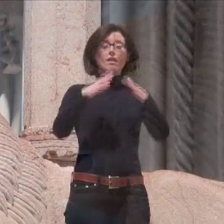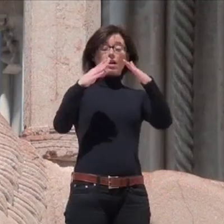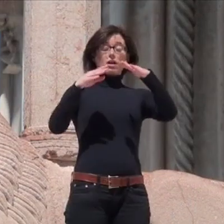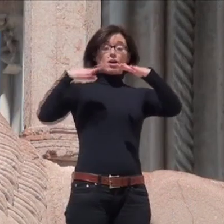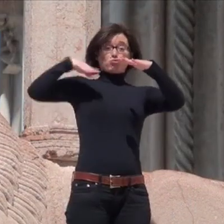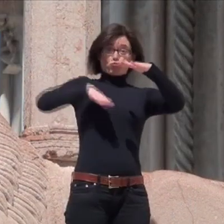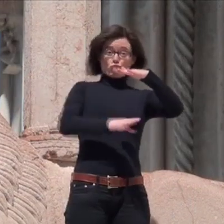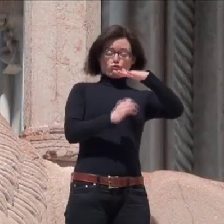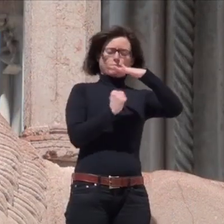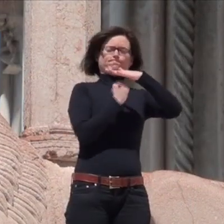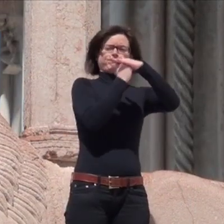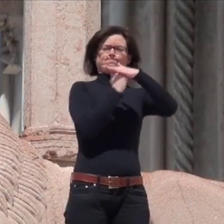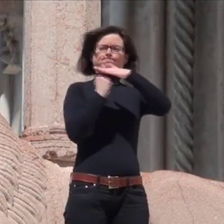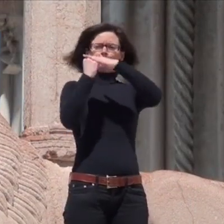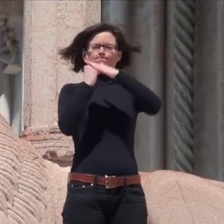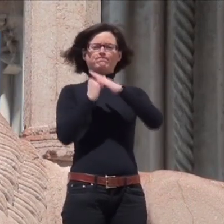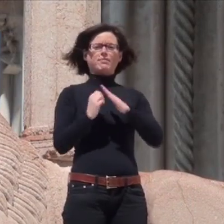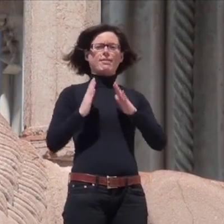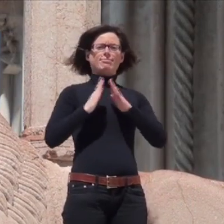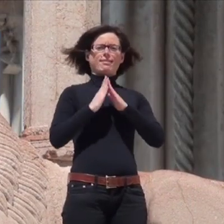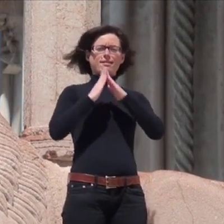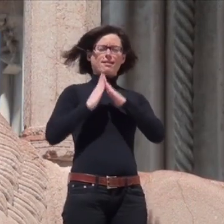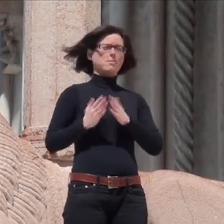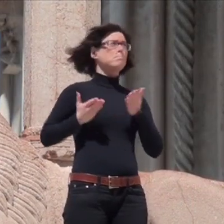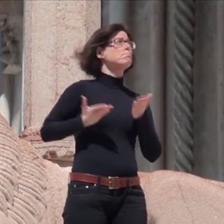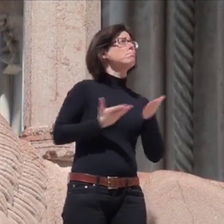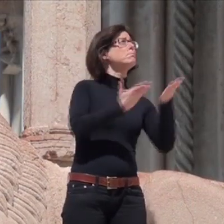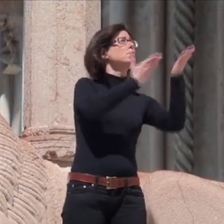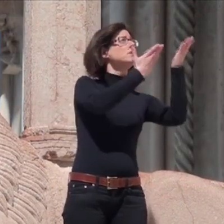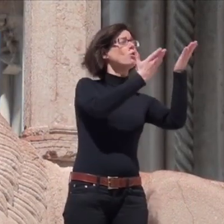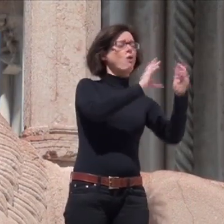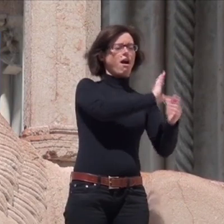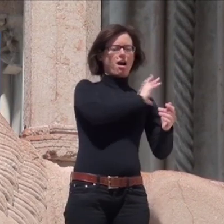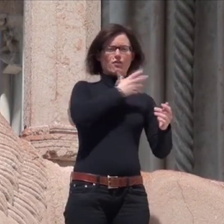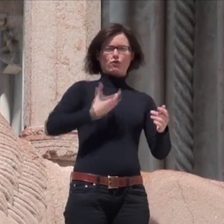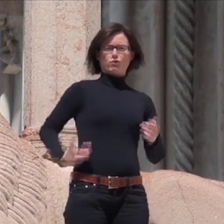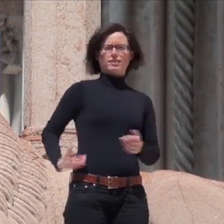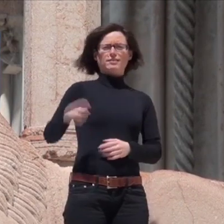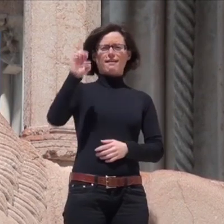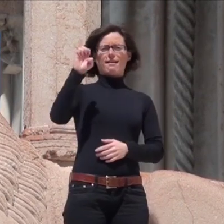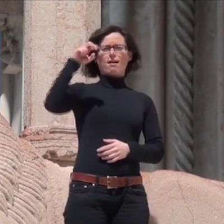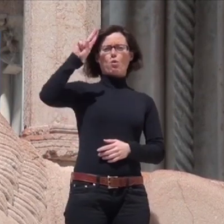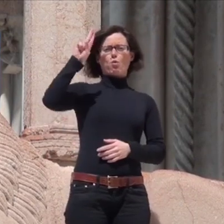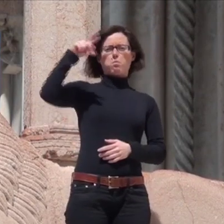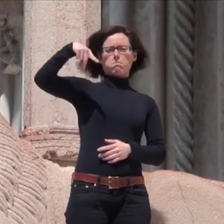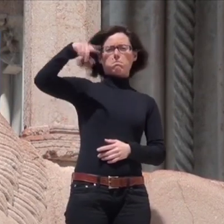San Ciriaco Ciriaco sorge sopra il basamento di un tempio d'orico, probabilmente dedicato ad Afrodite Euplea, protettrice della buona